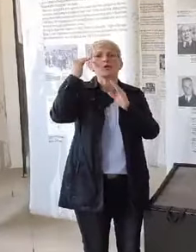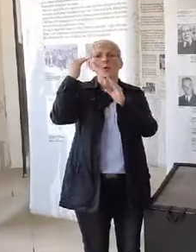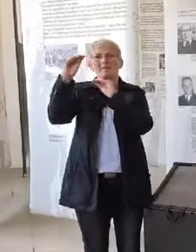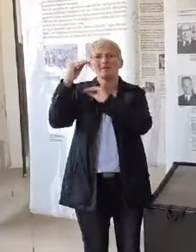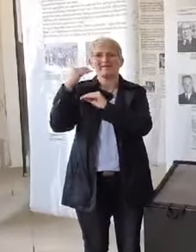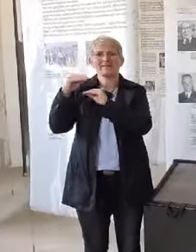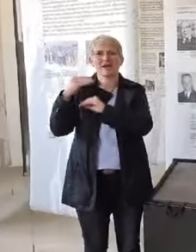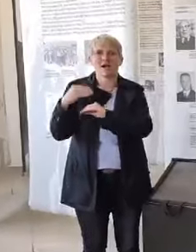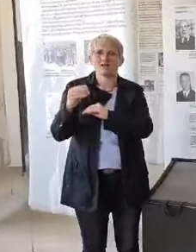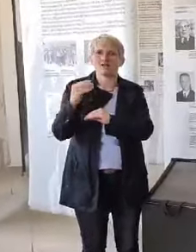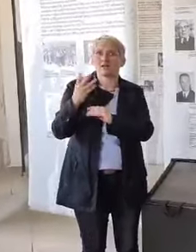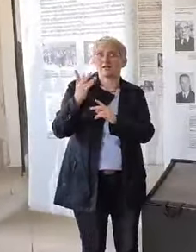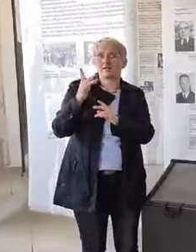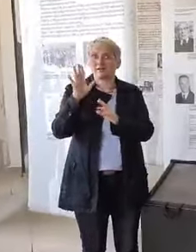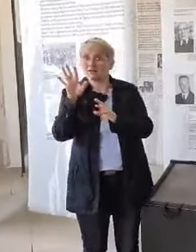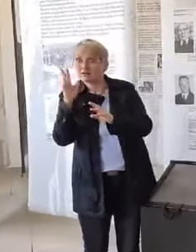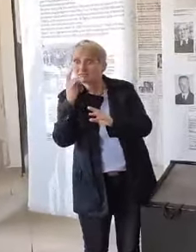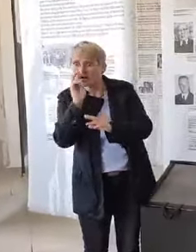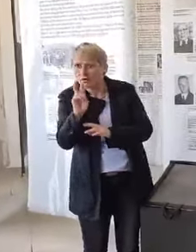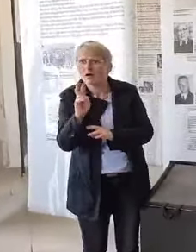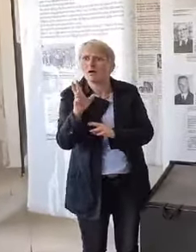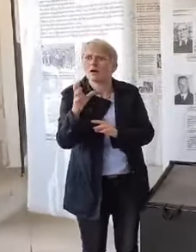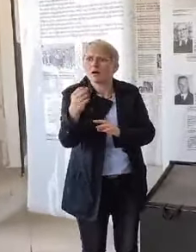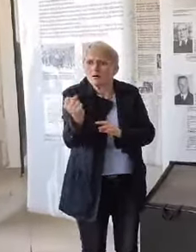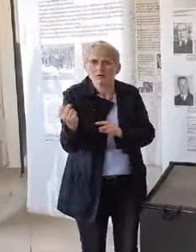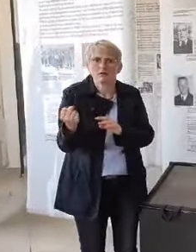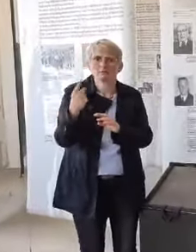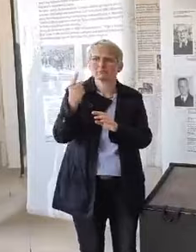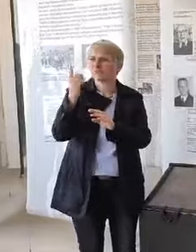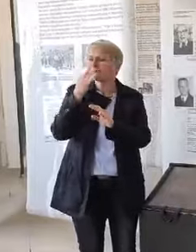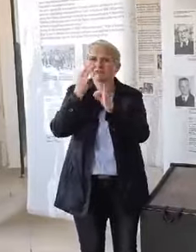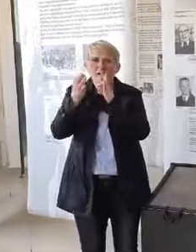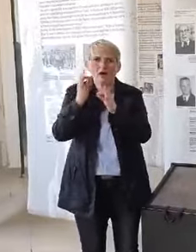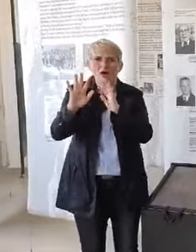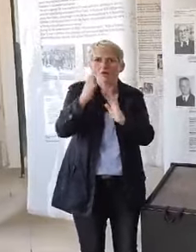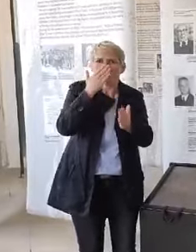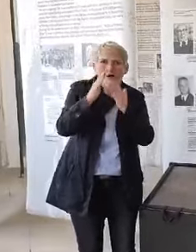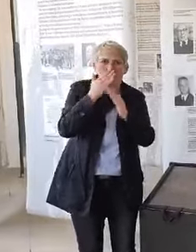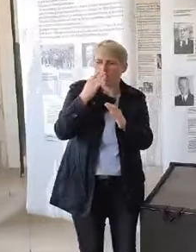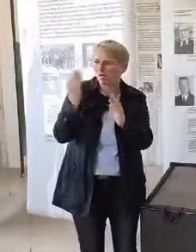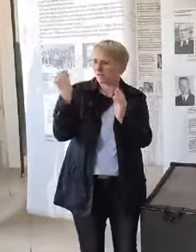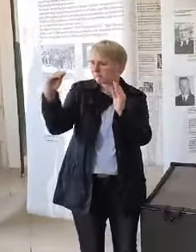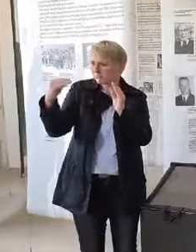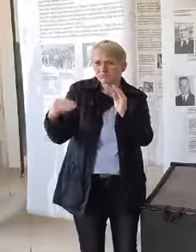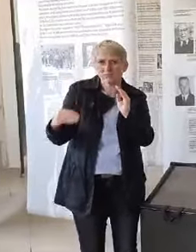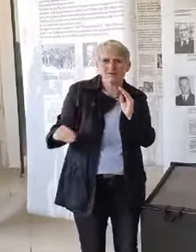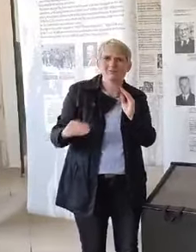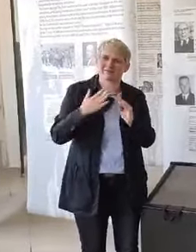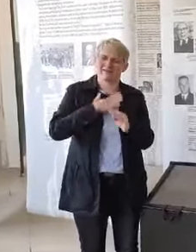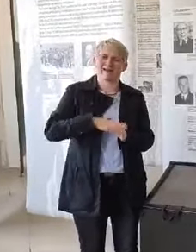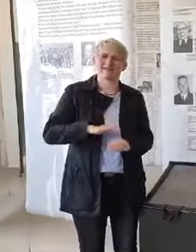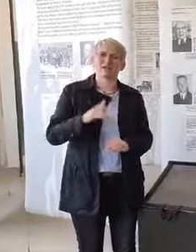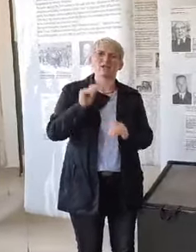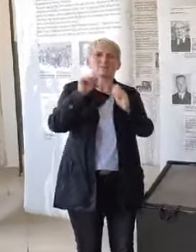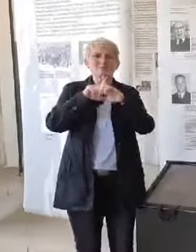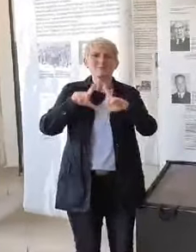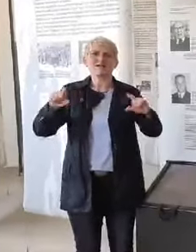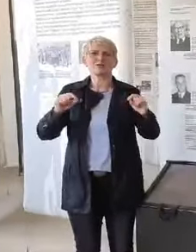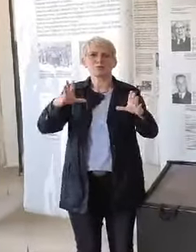Entdeckungen, Fragen, Auffälligkeiten mitgeschrieben werden, dass wir quasi das Bild gemeinsam entdecken.